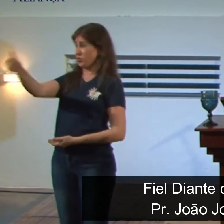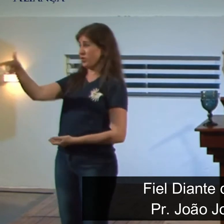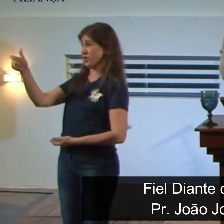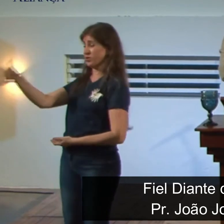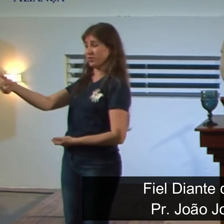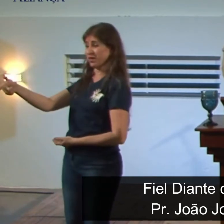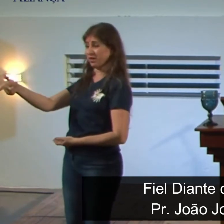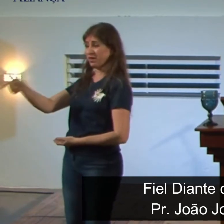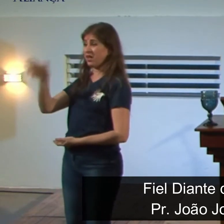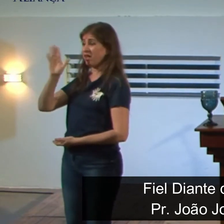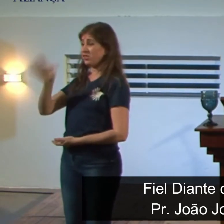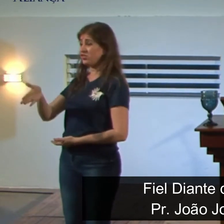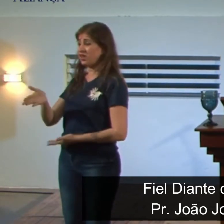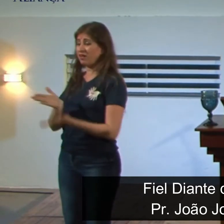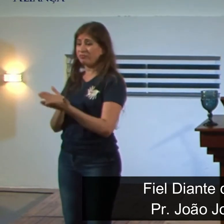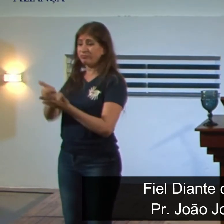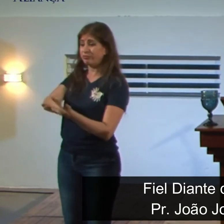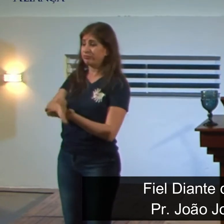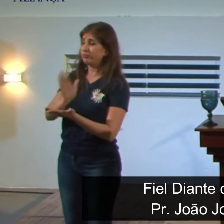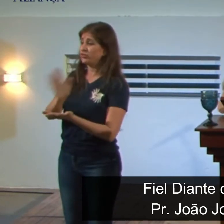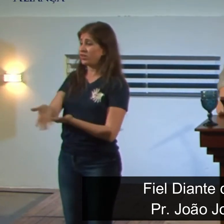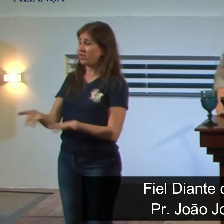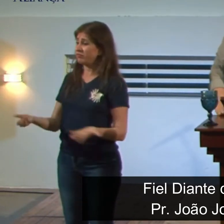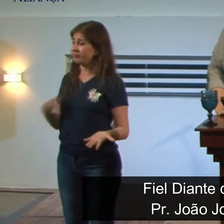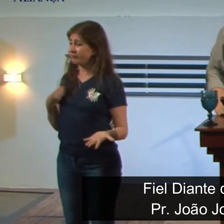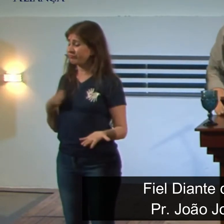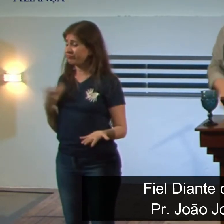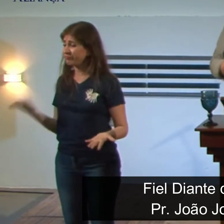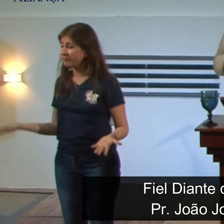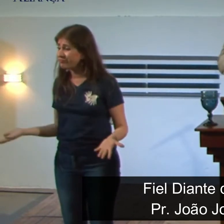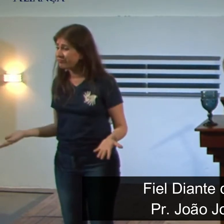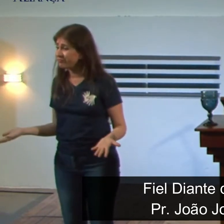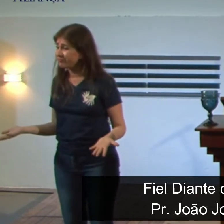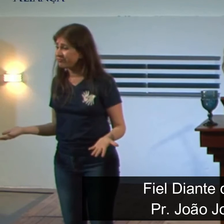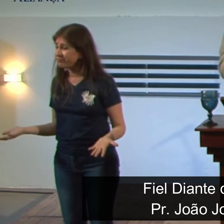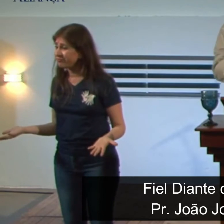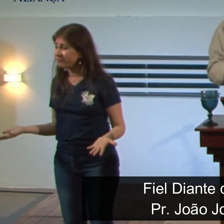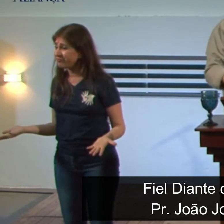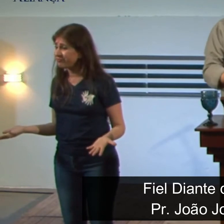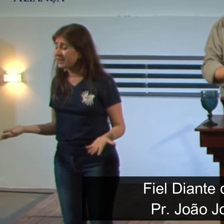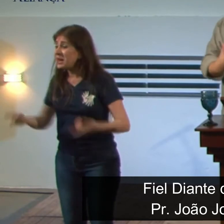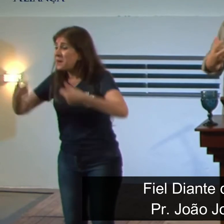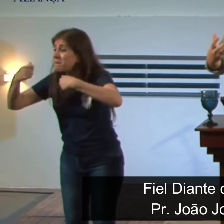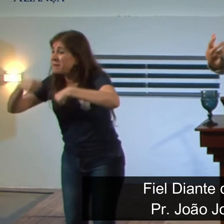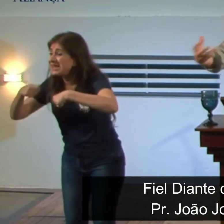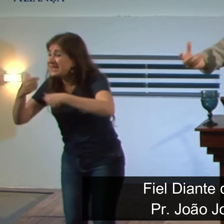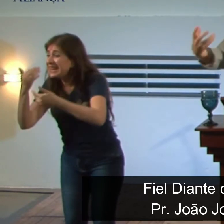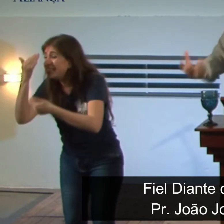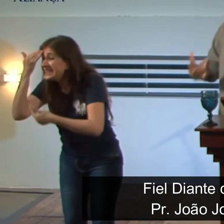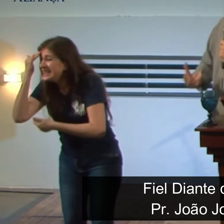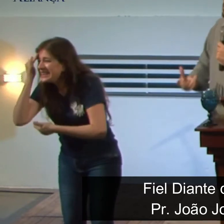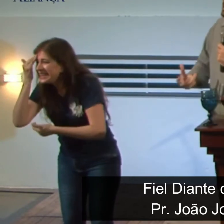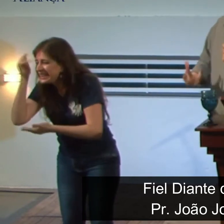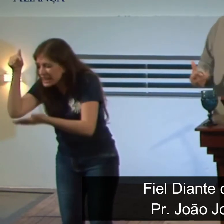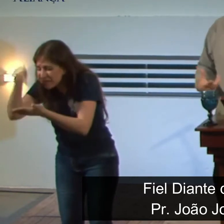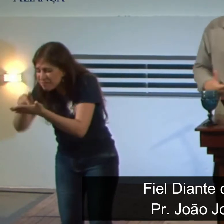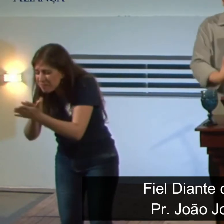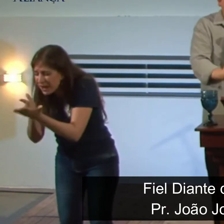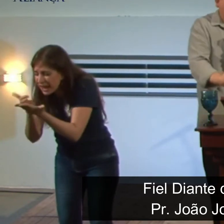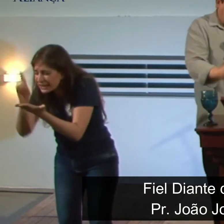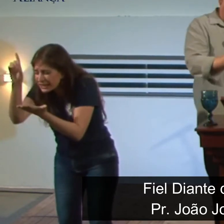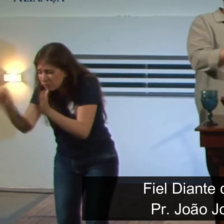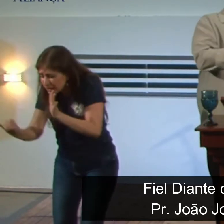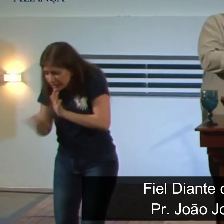mais inteligentes que eu e você já caíram não é pouca coisa não por isso que eu preciso entender quem eu sou entender qual é a